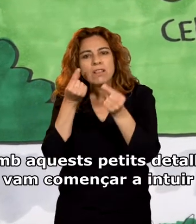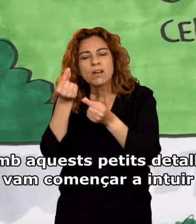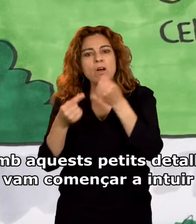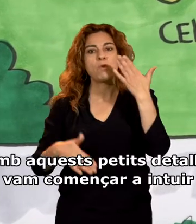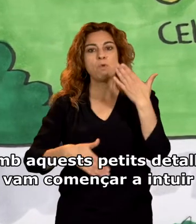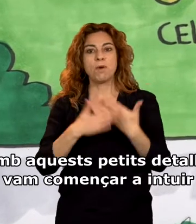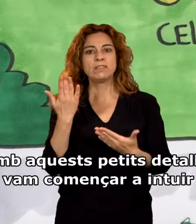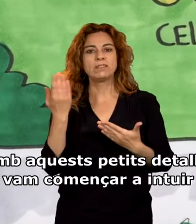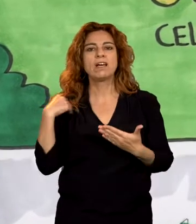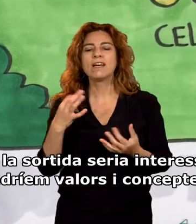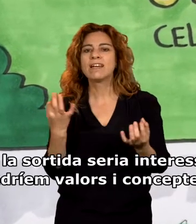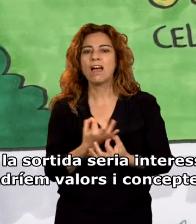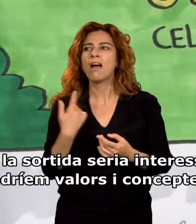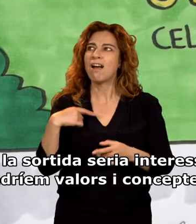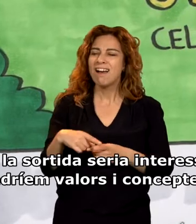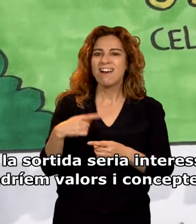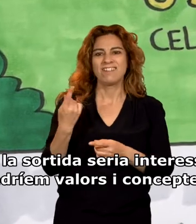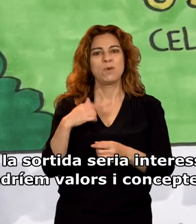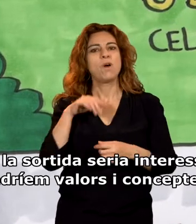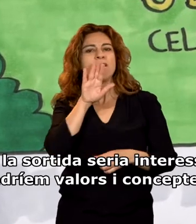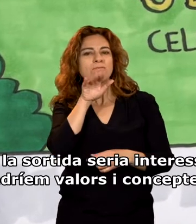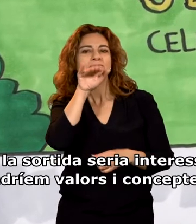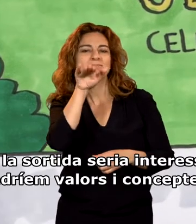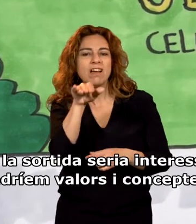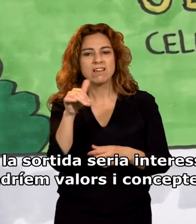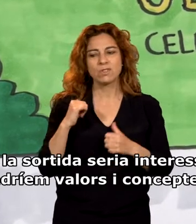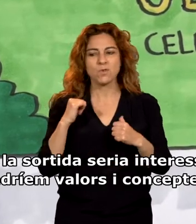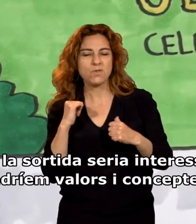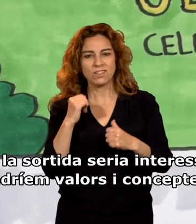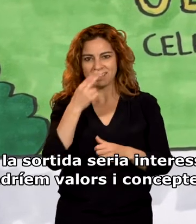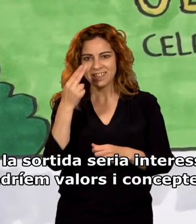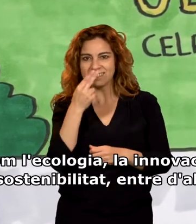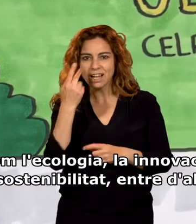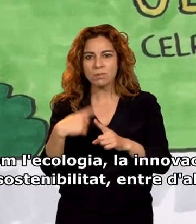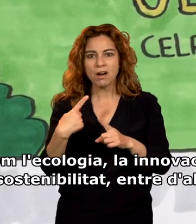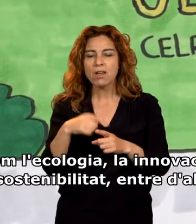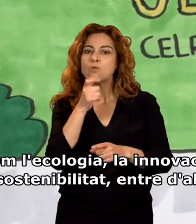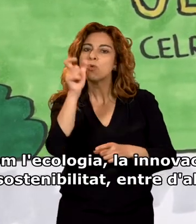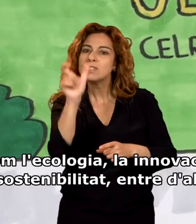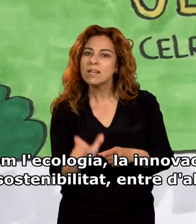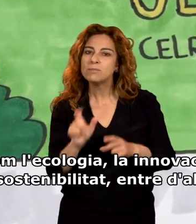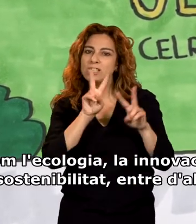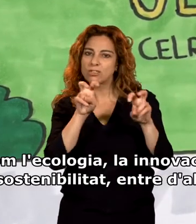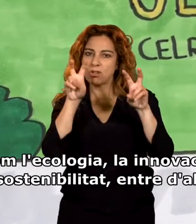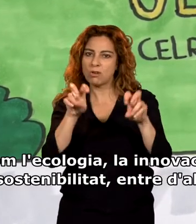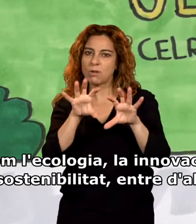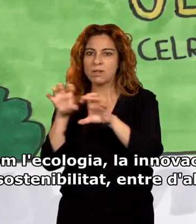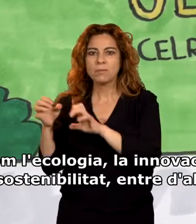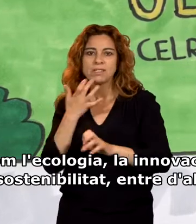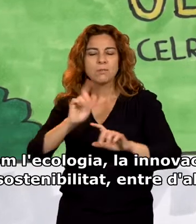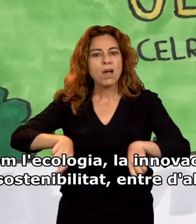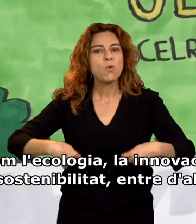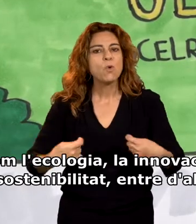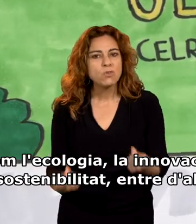detalls, vam començar a intuir que la sortida seria interessant i aprendreien valors i conceptes nous com l'ecologia, la innovació o la